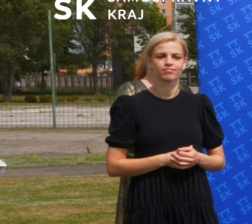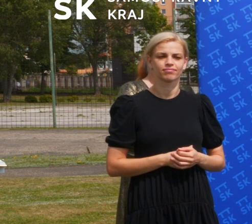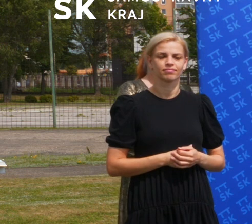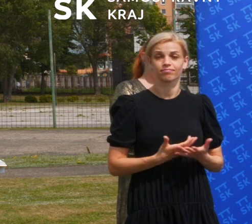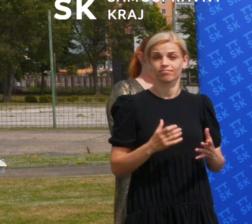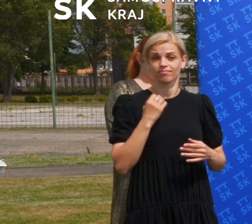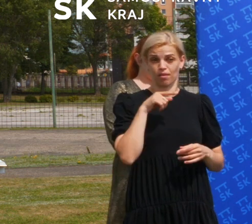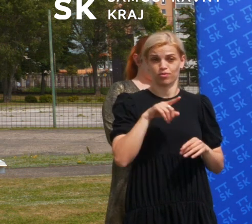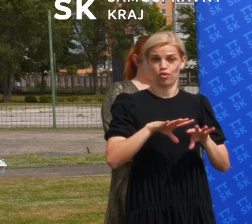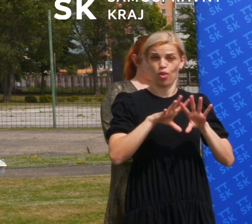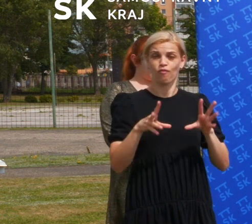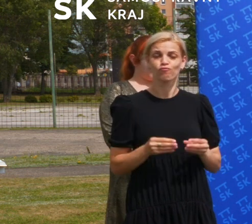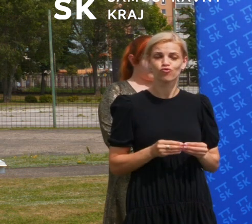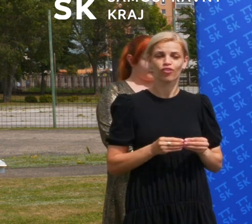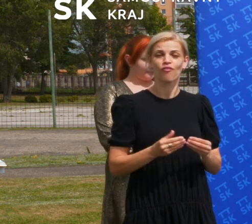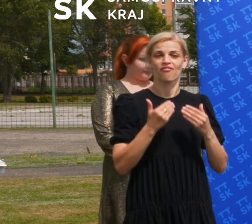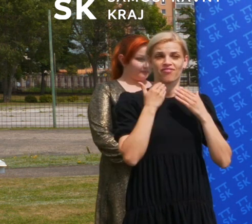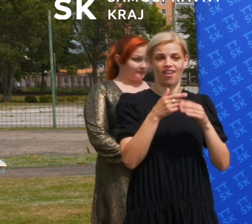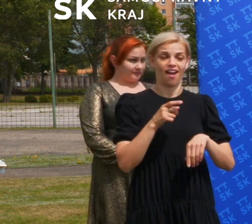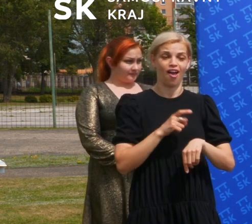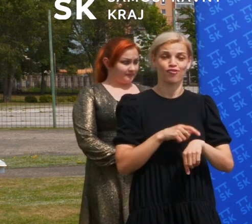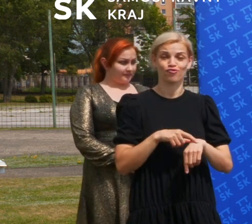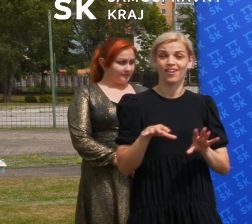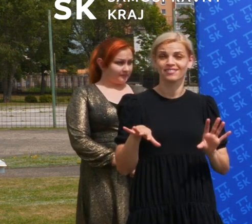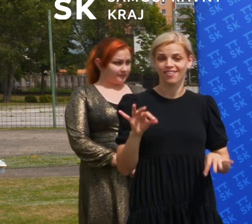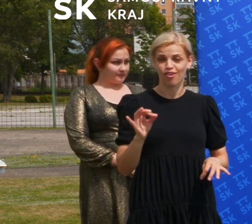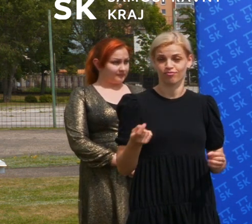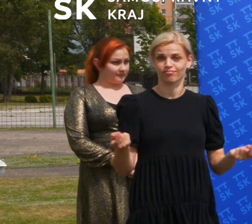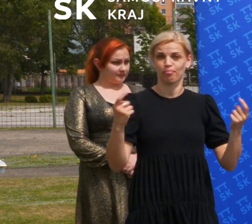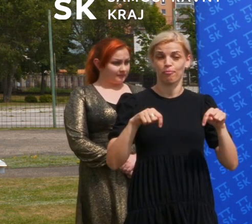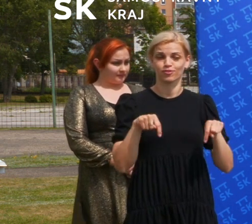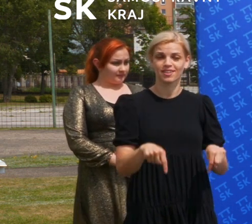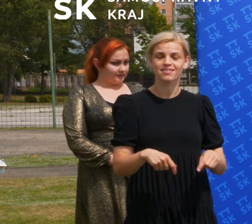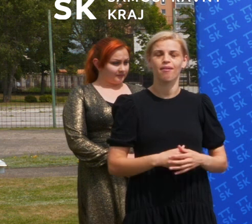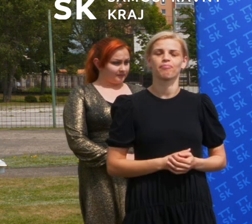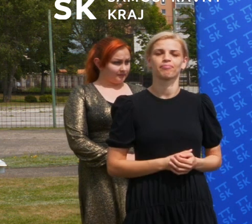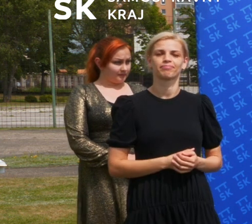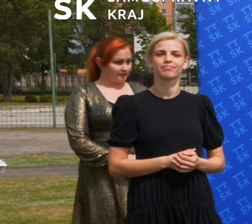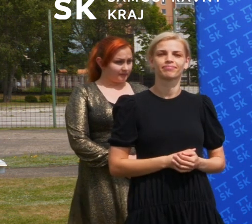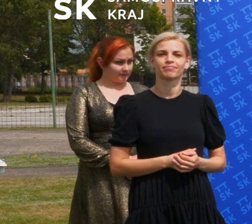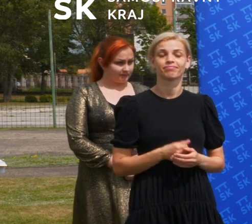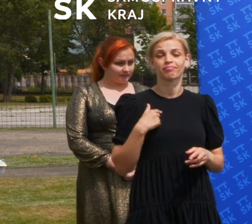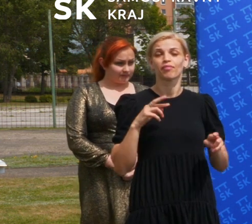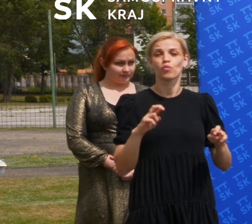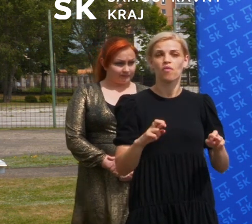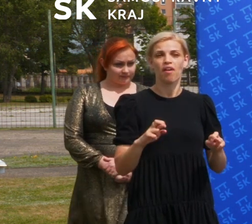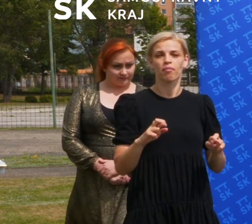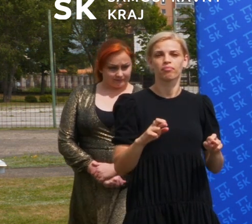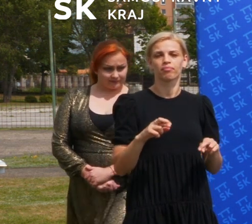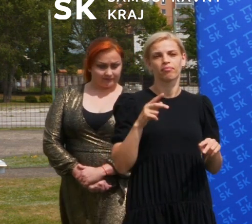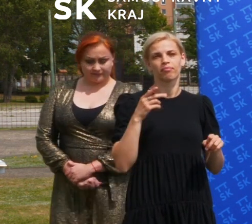Ak je to všetko, vďaka, že ste si našli čas a že ste prišli a dúfam, že sa vidíme